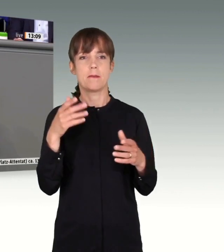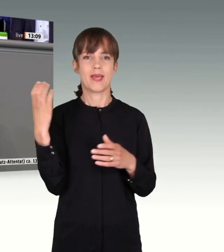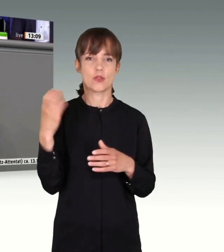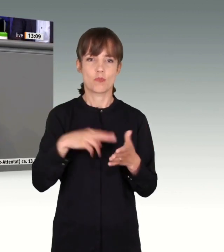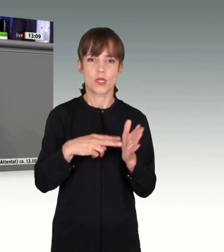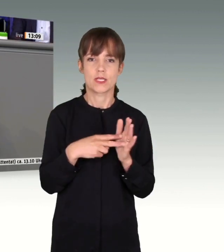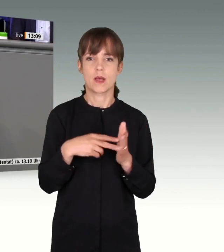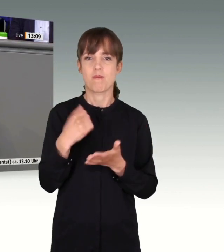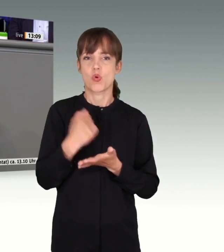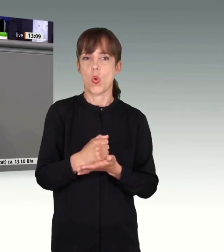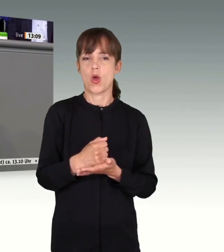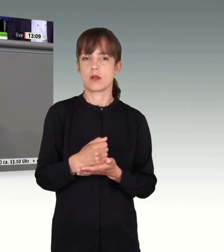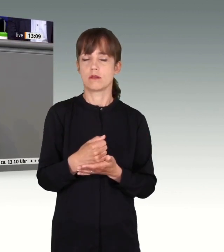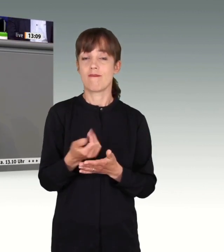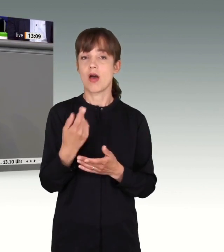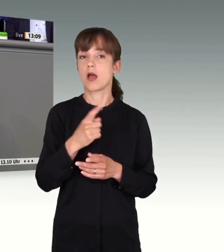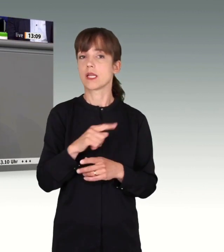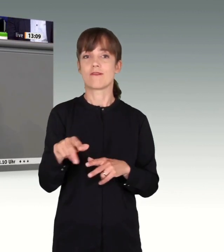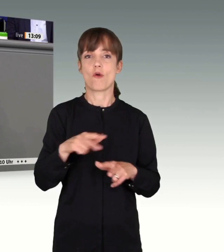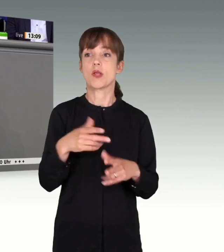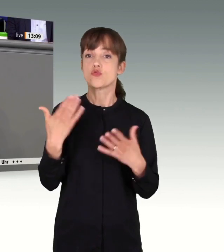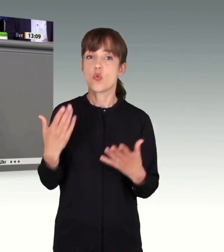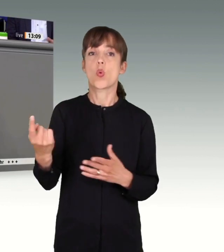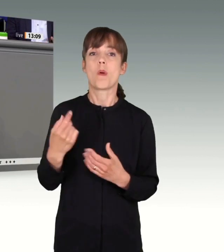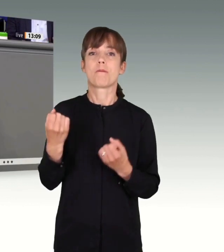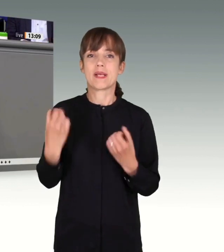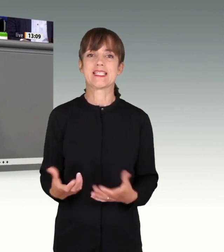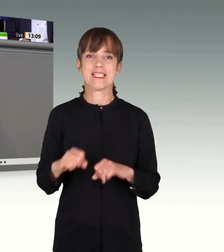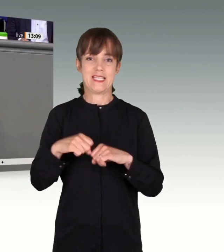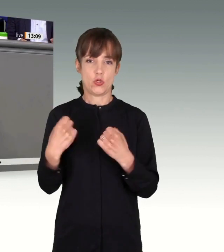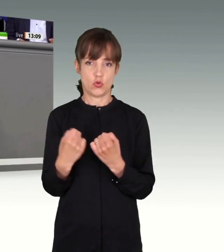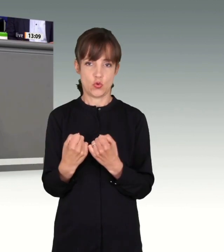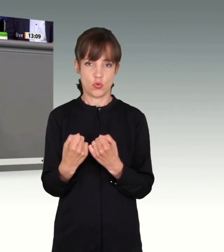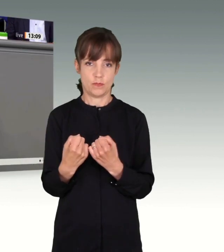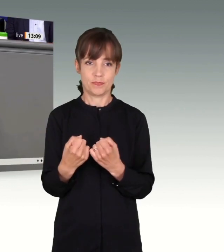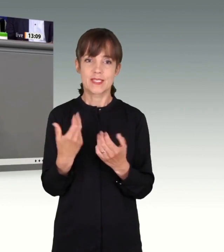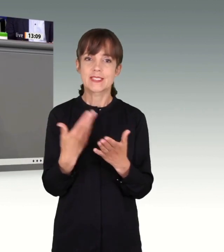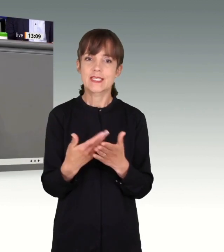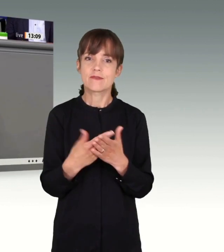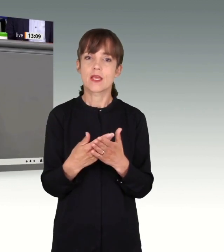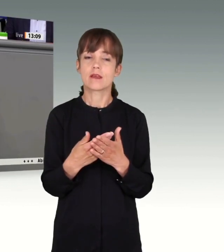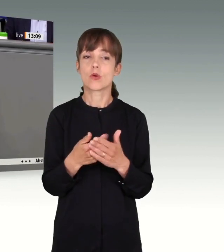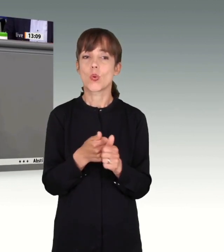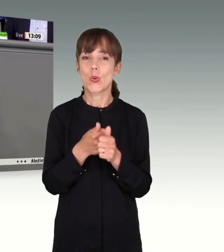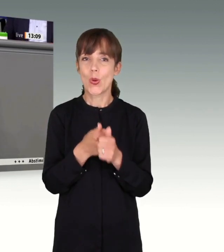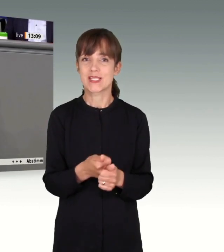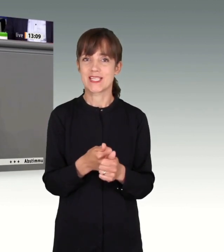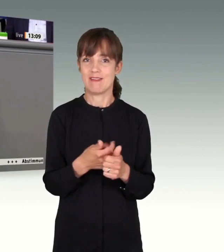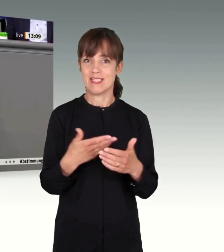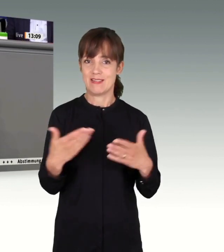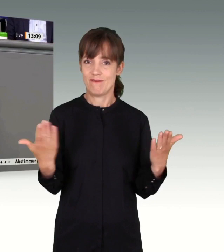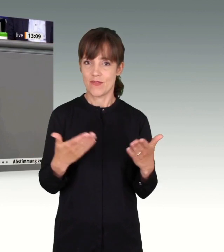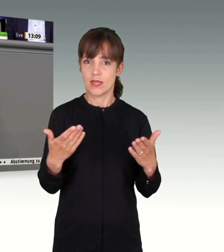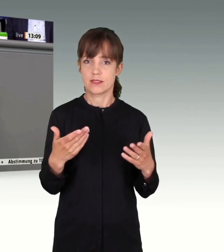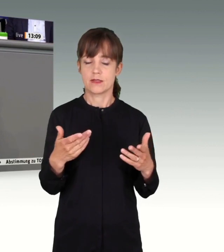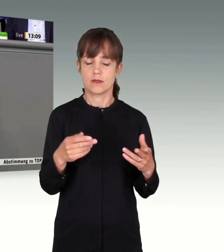Behörden damals nicht vorbereitet. Deswegen hat es auch als Konsequenz hieraus ein